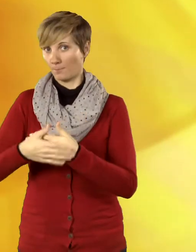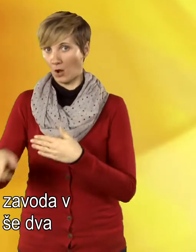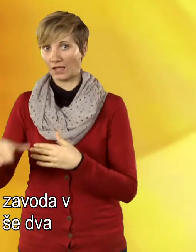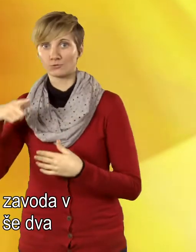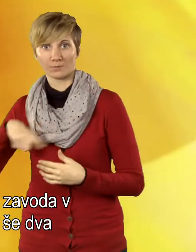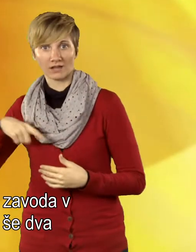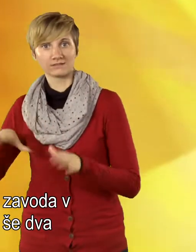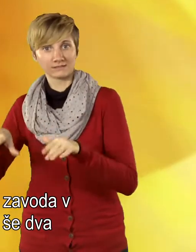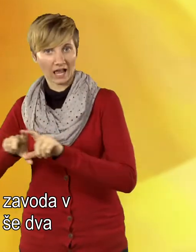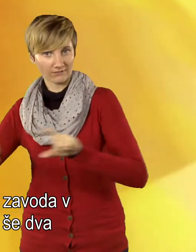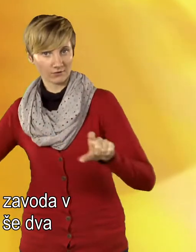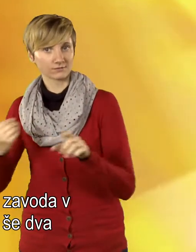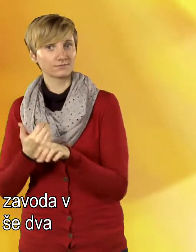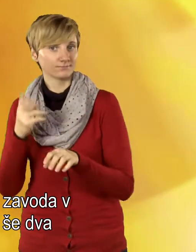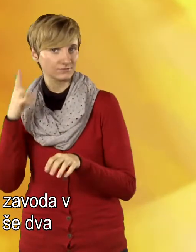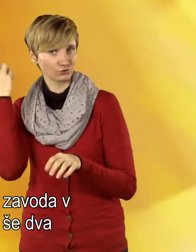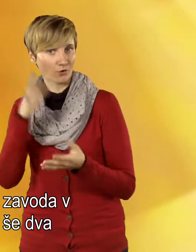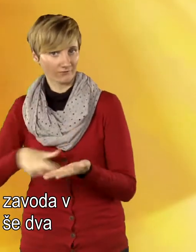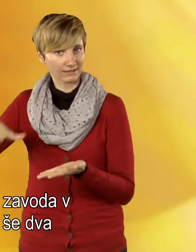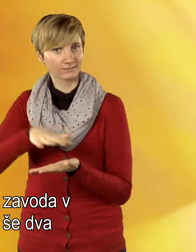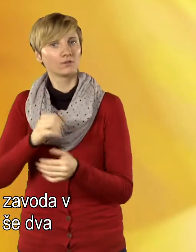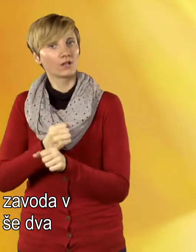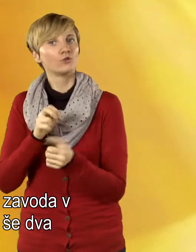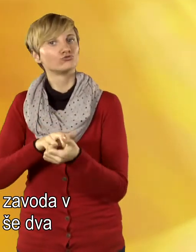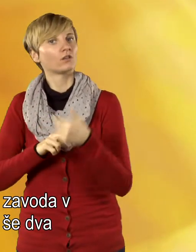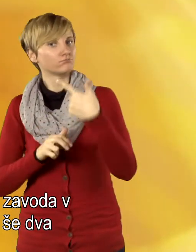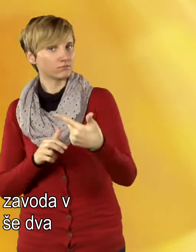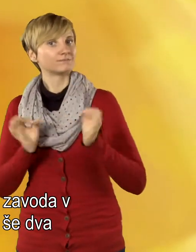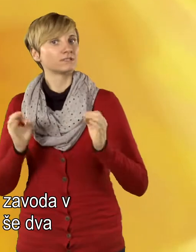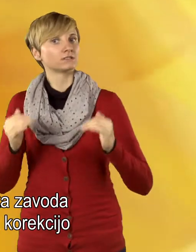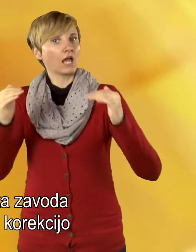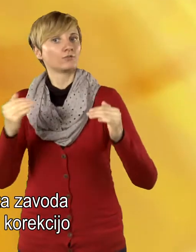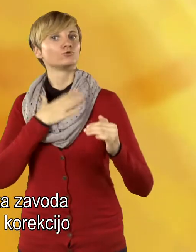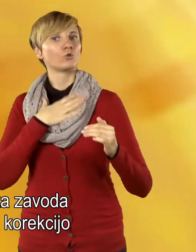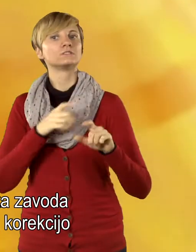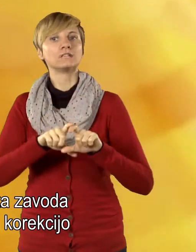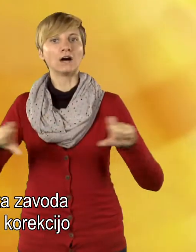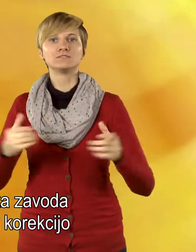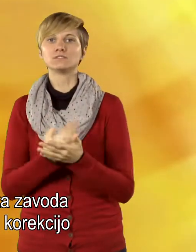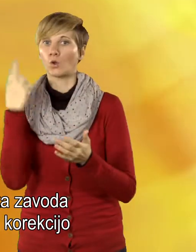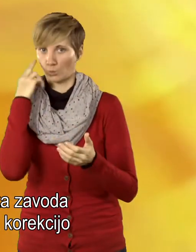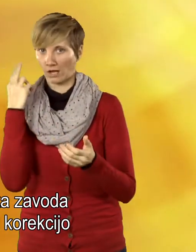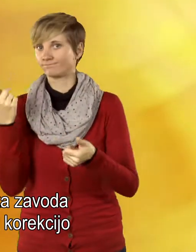Poleg Ljubljanskega zavoda, v Sloveniji delujeta še dva specializirana šolska zavoda za gluhe.